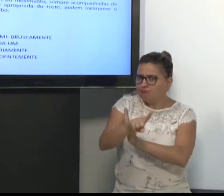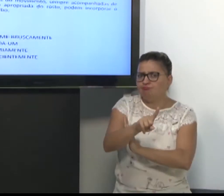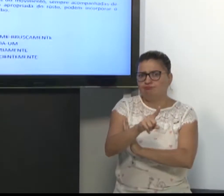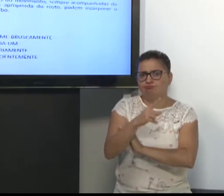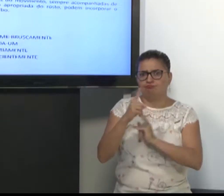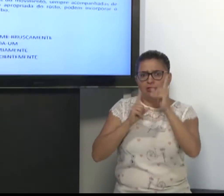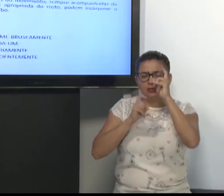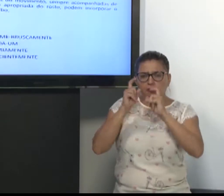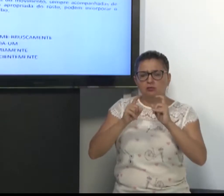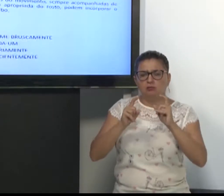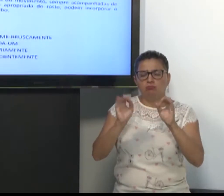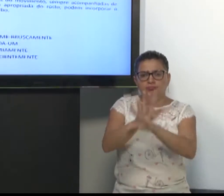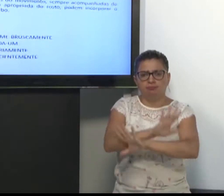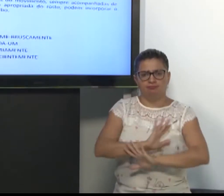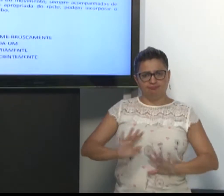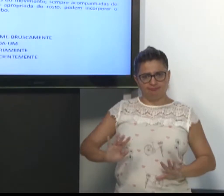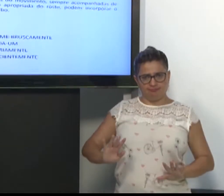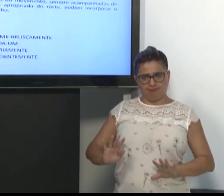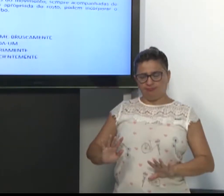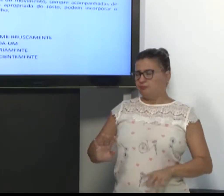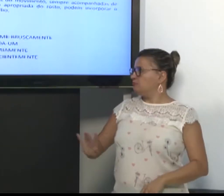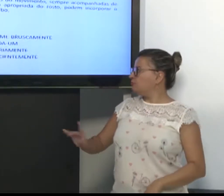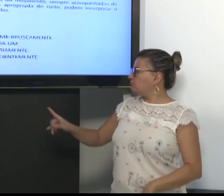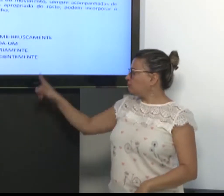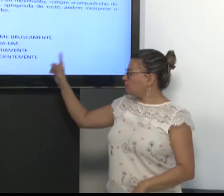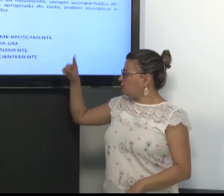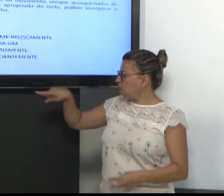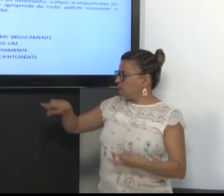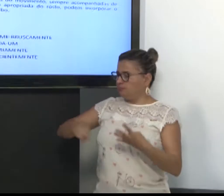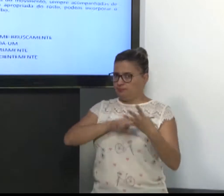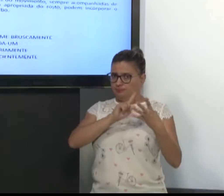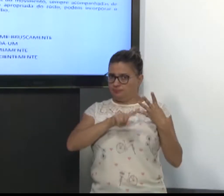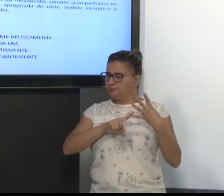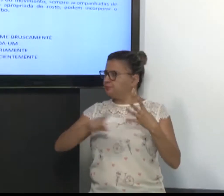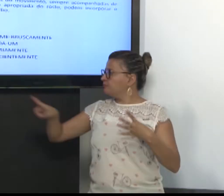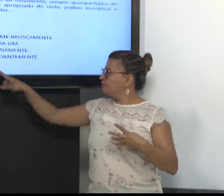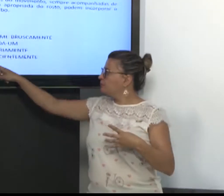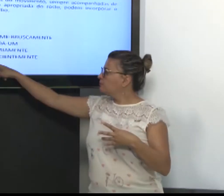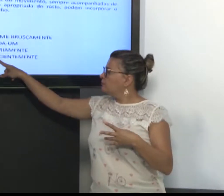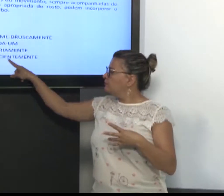Você perguntou cara a cara? Use a expressão e tudo se resolve.